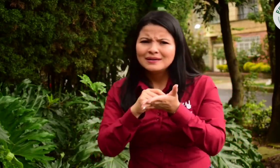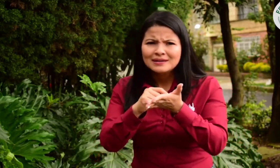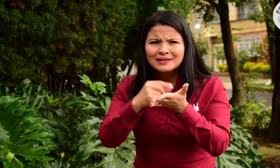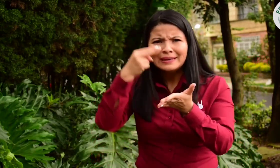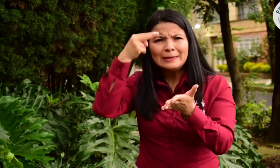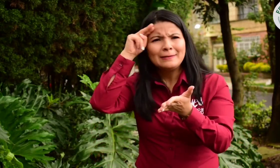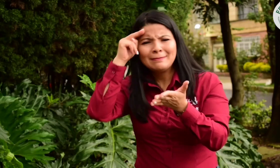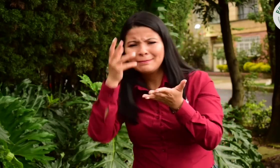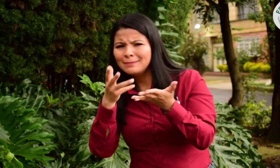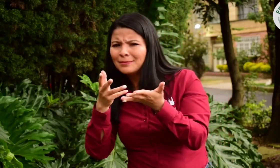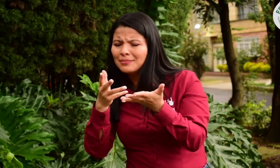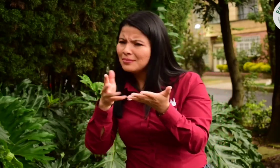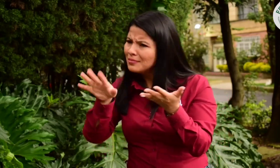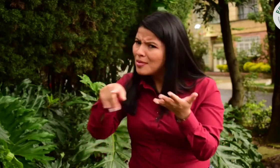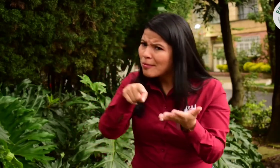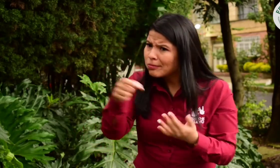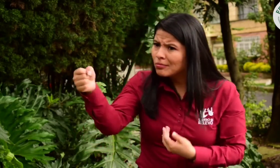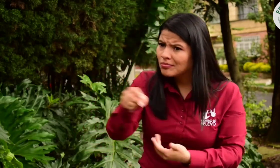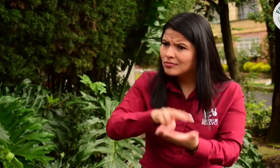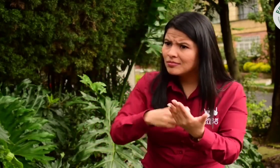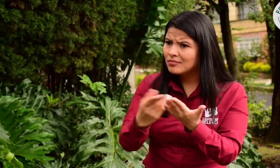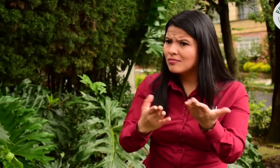con el servicio de interpretación para mediar la comunicación?